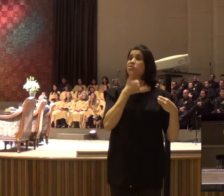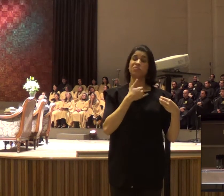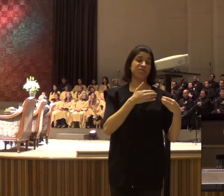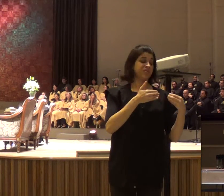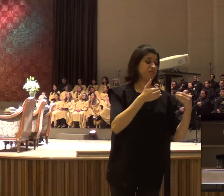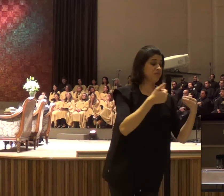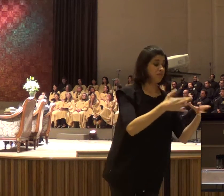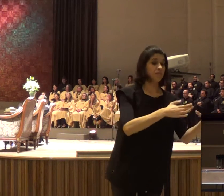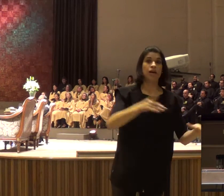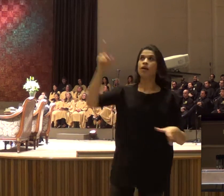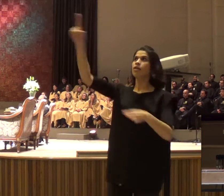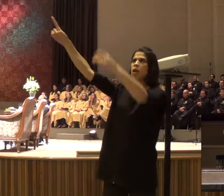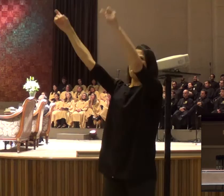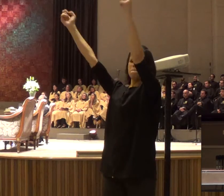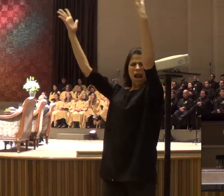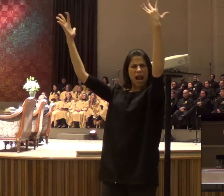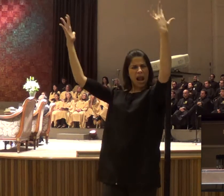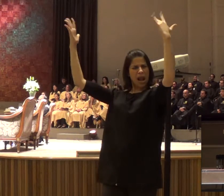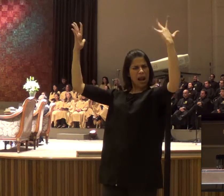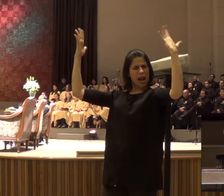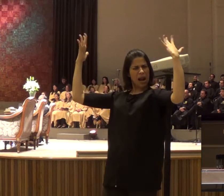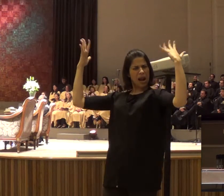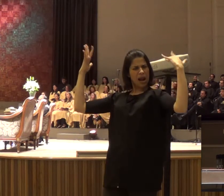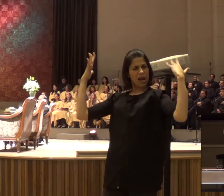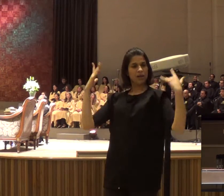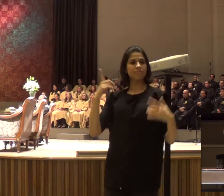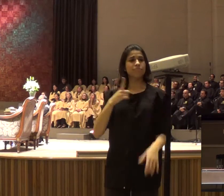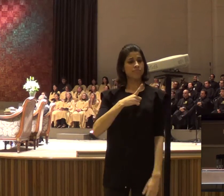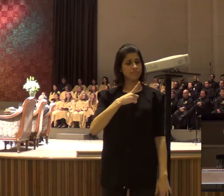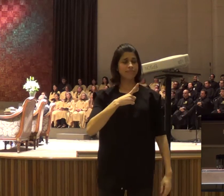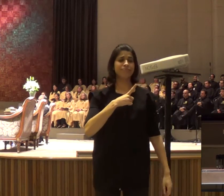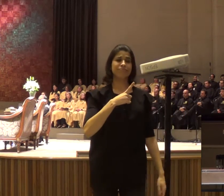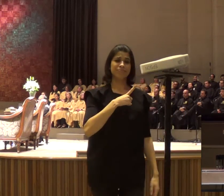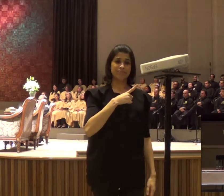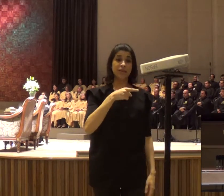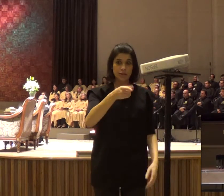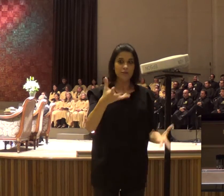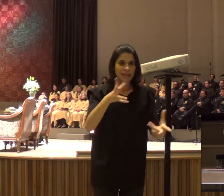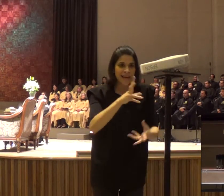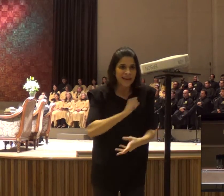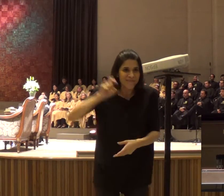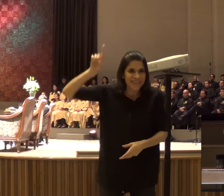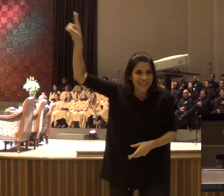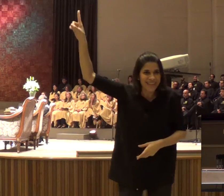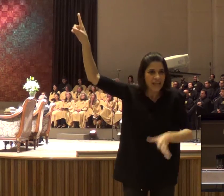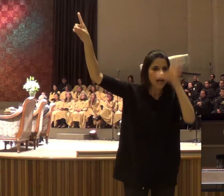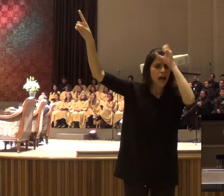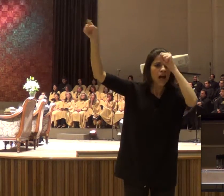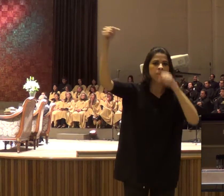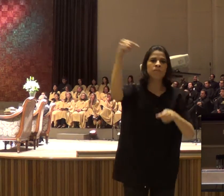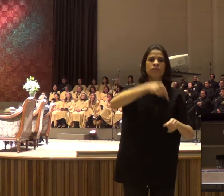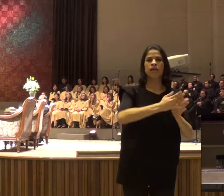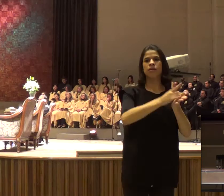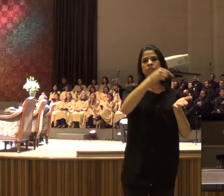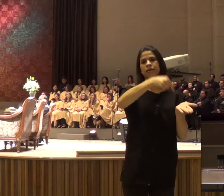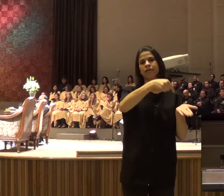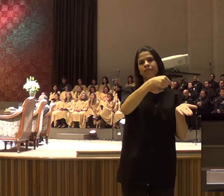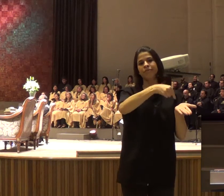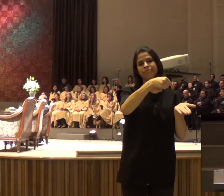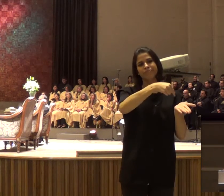aquele, que o ama, guarda, os seus, mandamentos, se você diz, que ama a Deus, e não é capaz, de